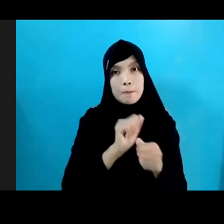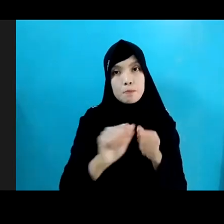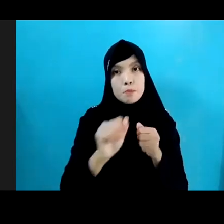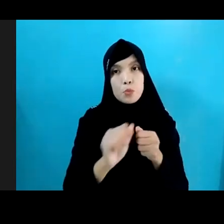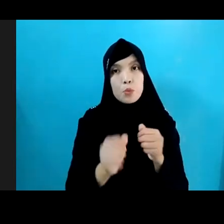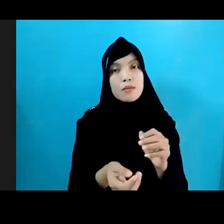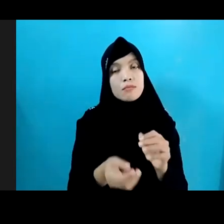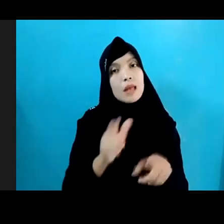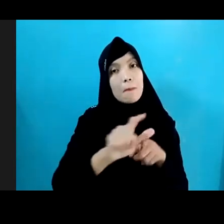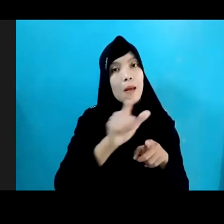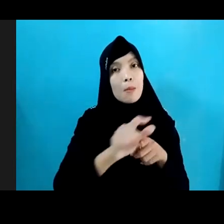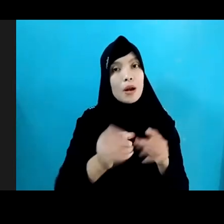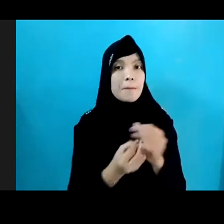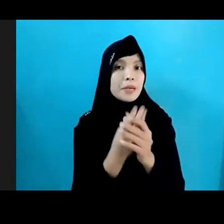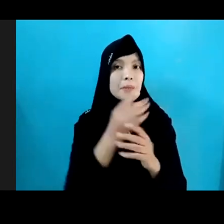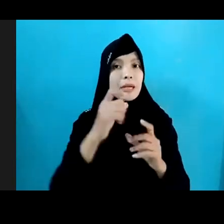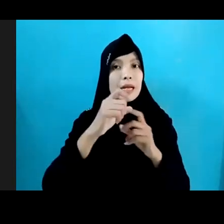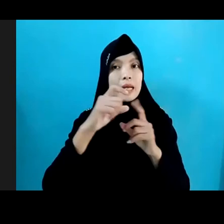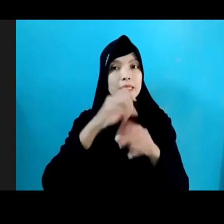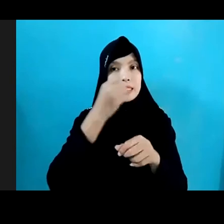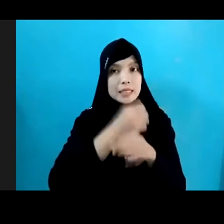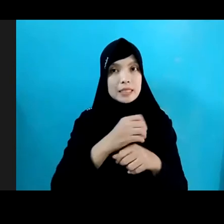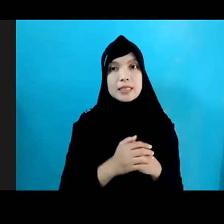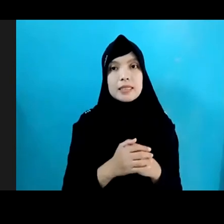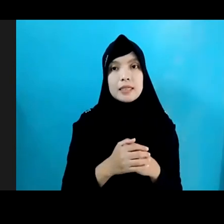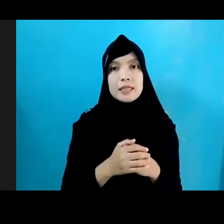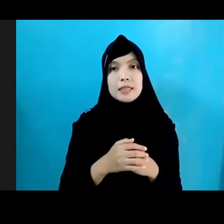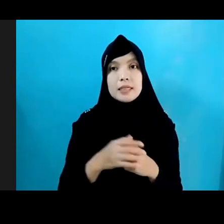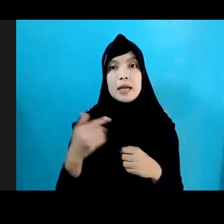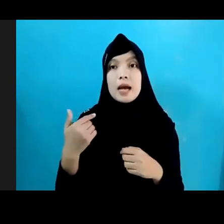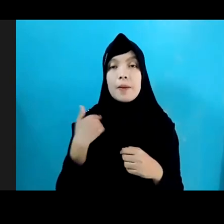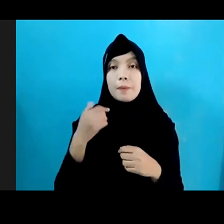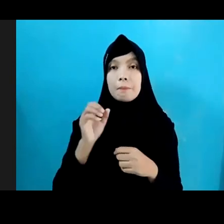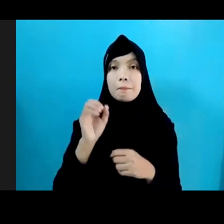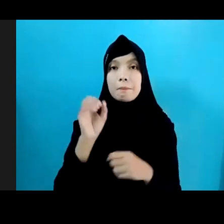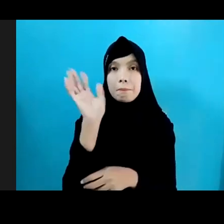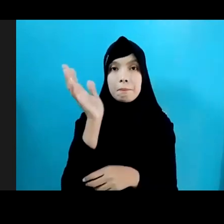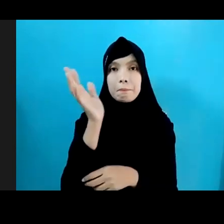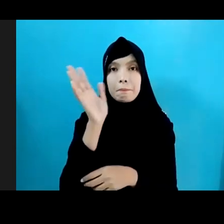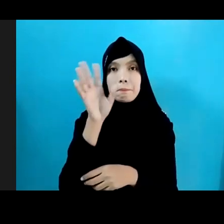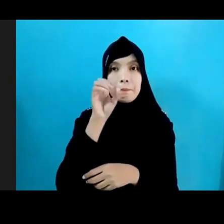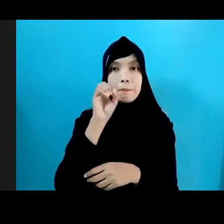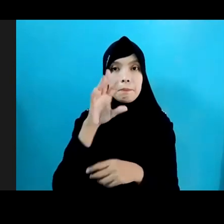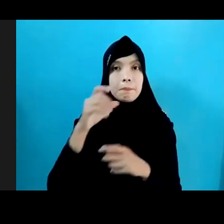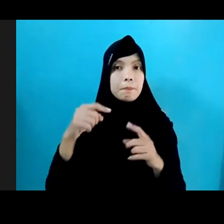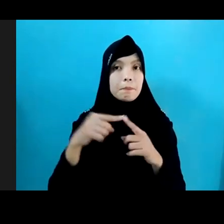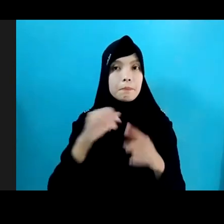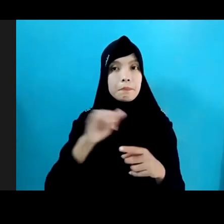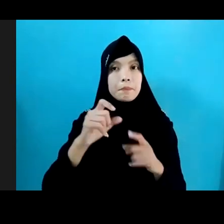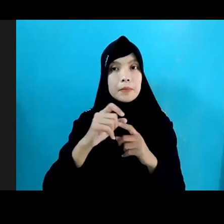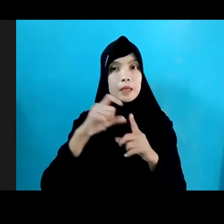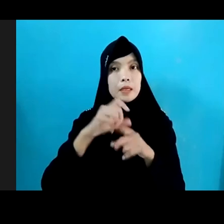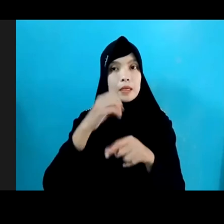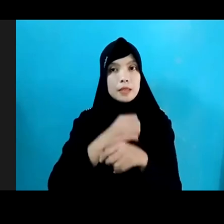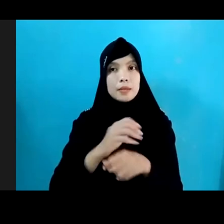Sebelum Melakukan Penulisan Pelaporan Kami Diberikan Pemaparan Materi Terkait SDG Setelah Itu Kami Membentuk Kelompok